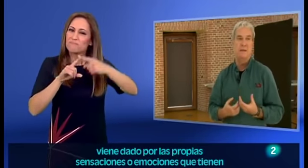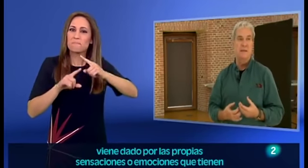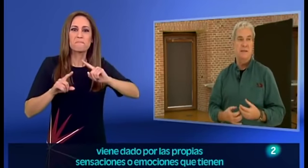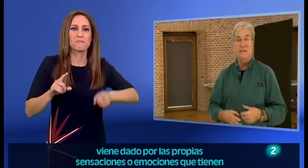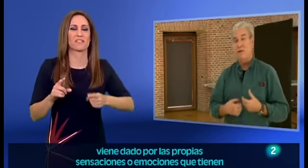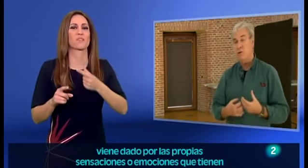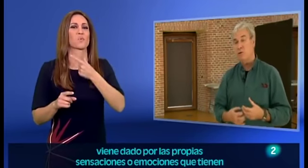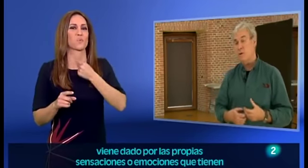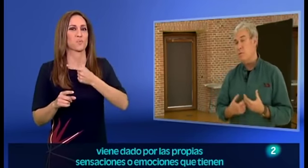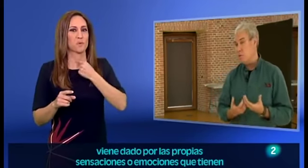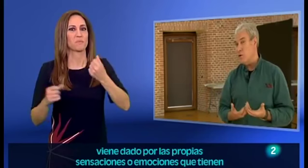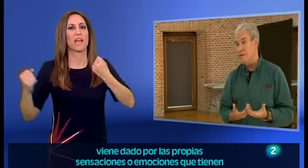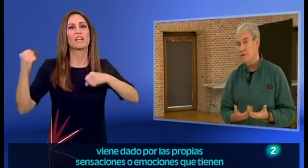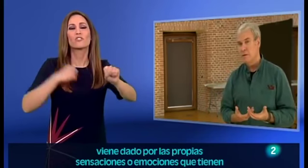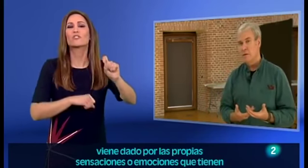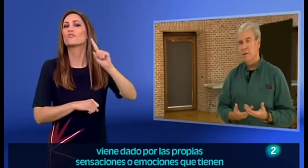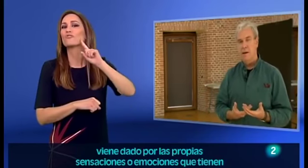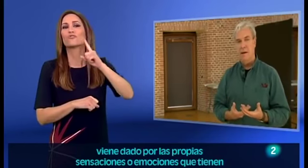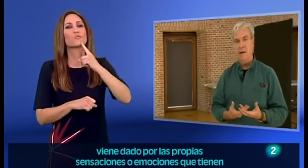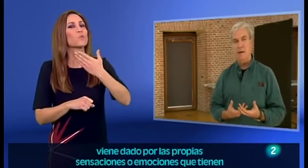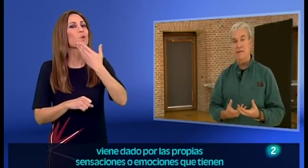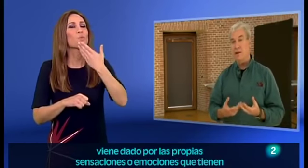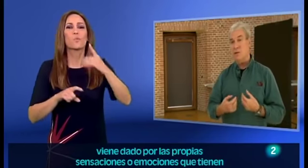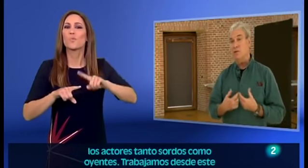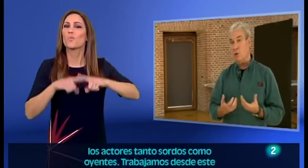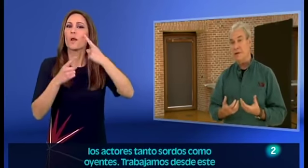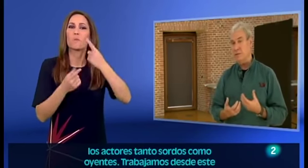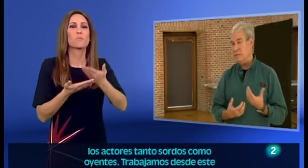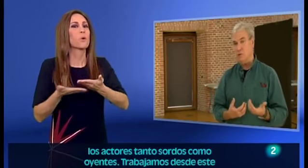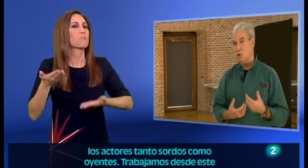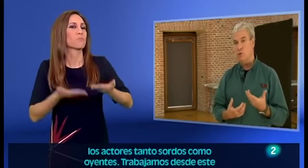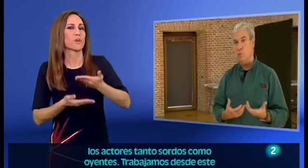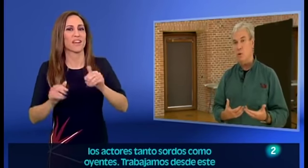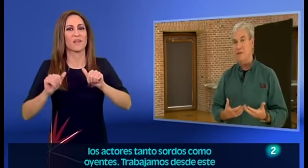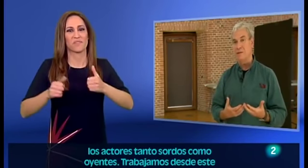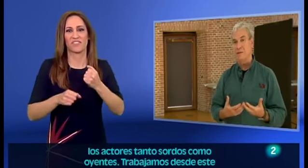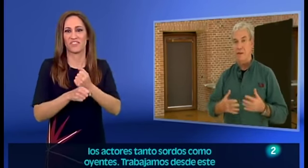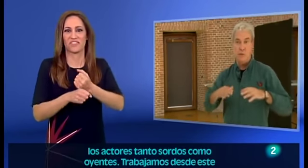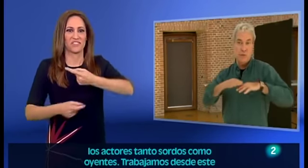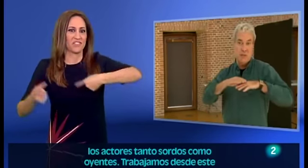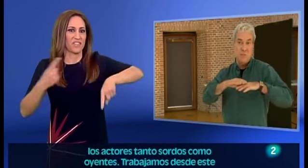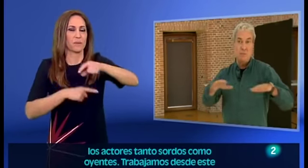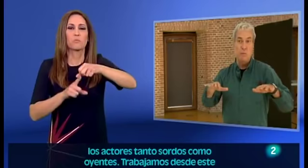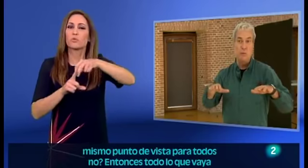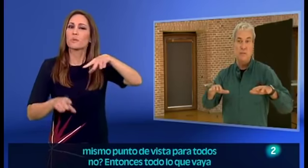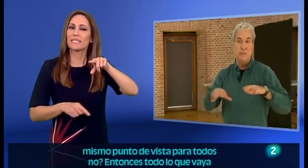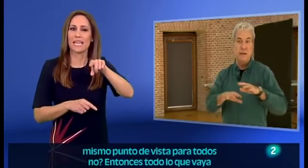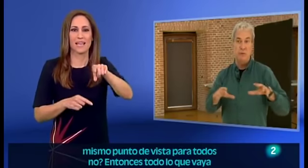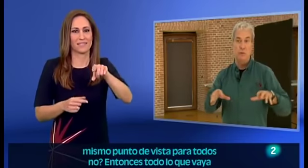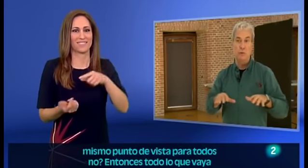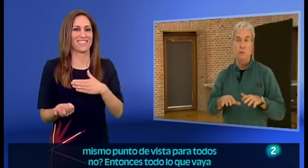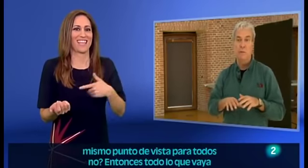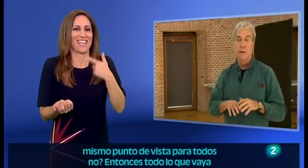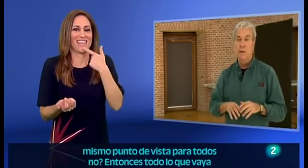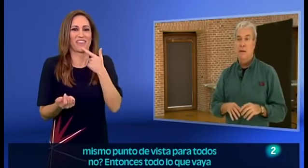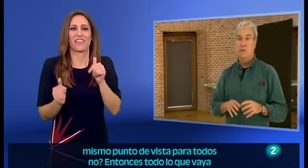propias sensaciones o emociones que tienen los actores, tanto sordos como oyentes. Trabajamos desde este mismo punto de vista para